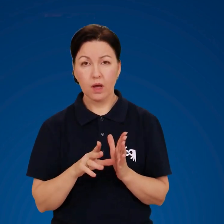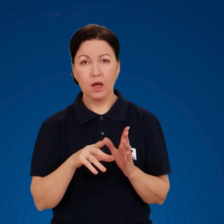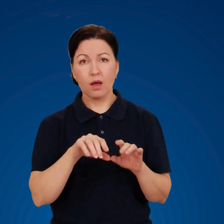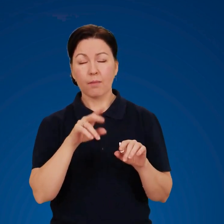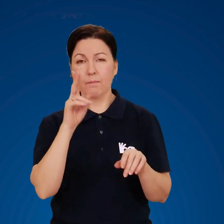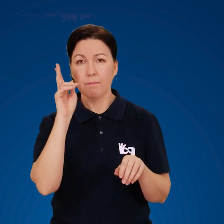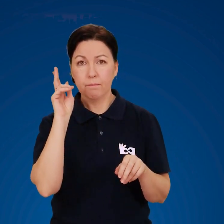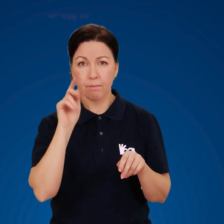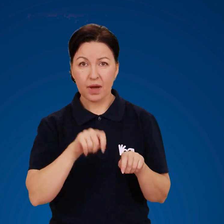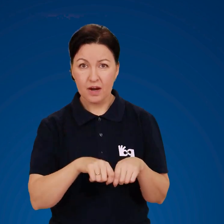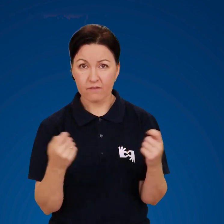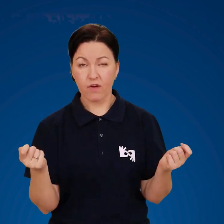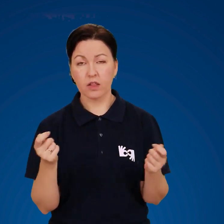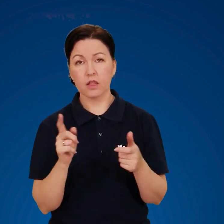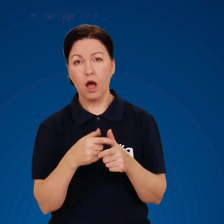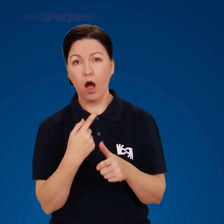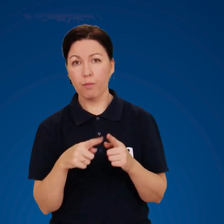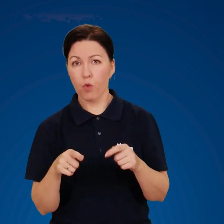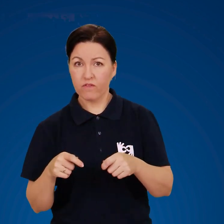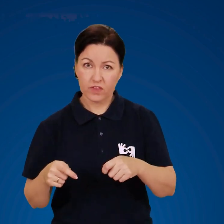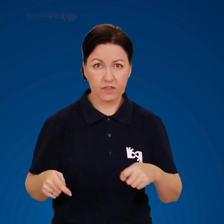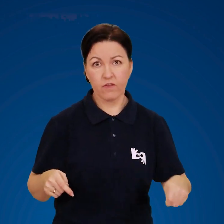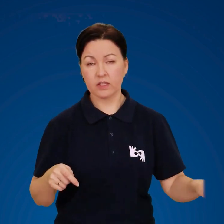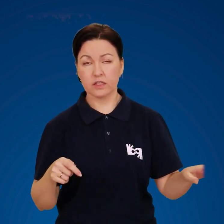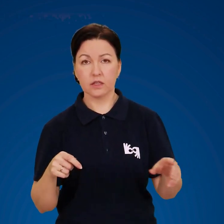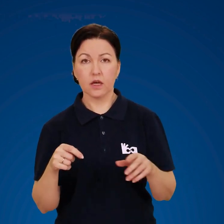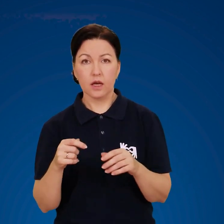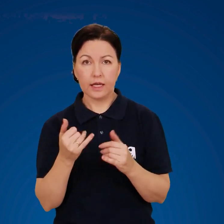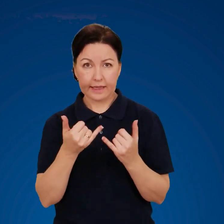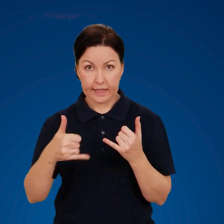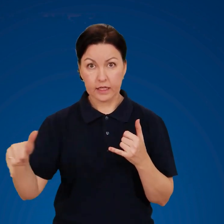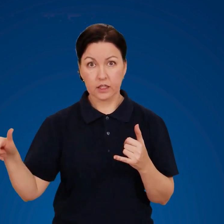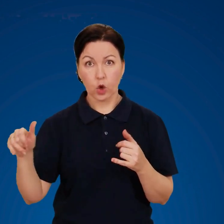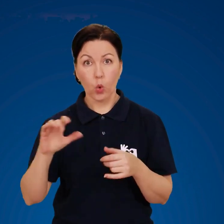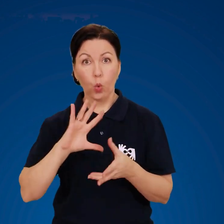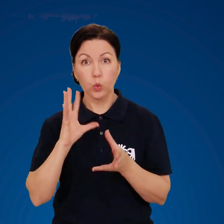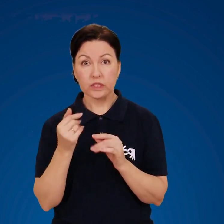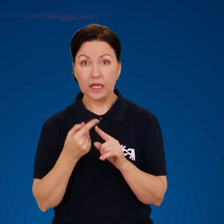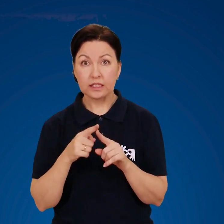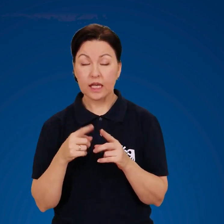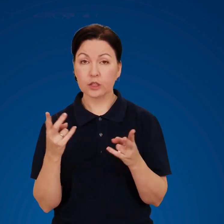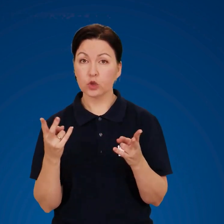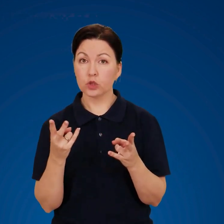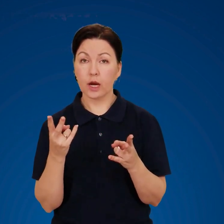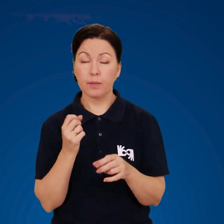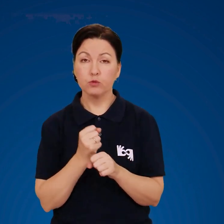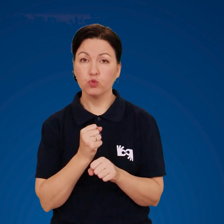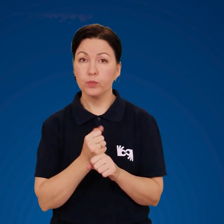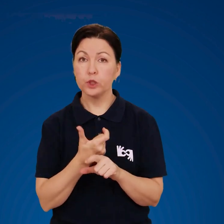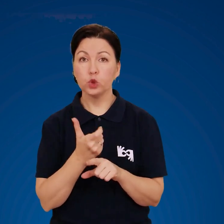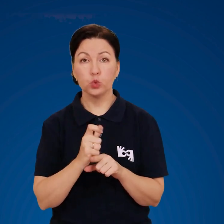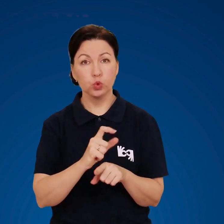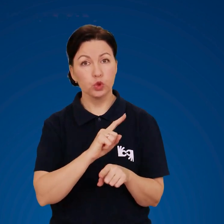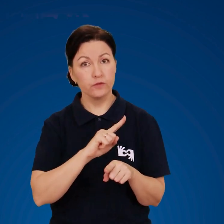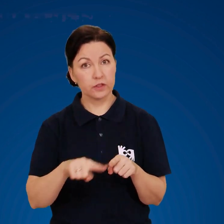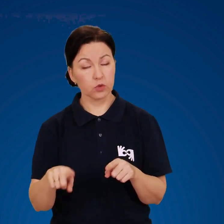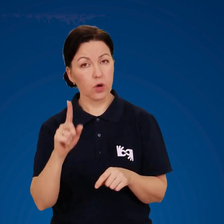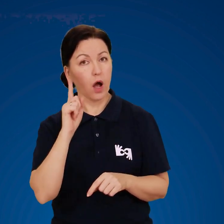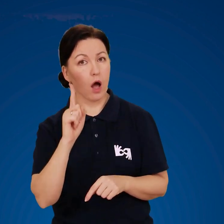Перервати або відвести дріт Усе це треба зробити дуже швидко, але